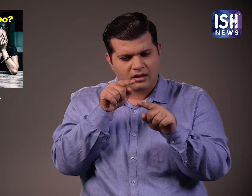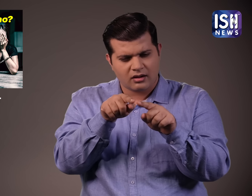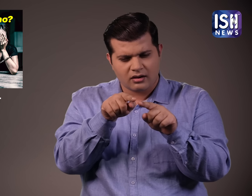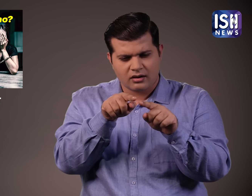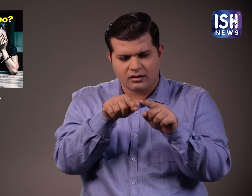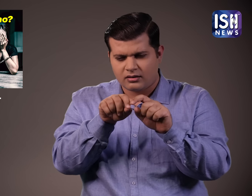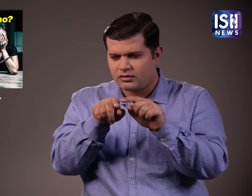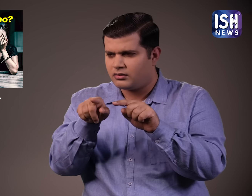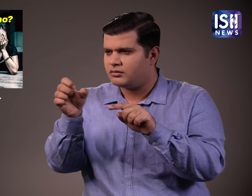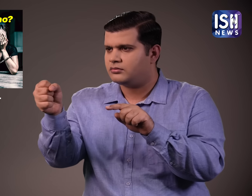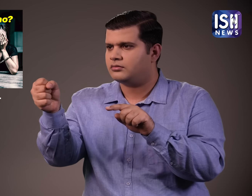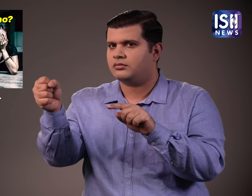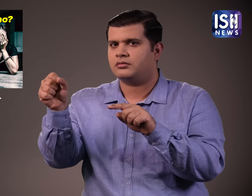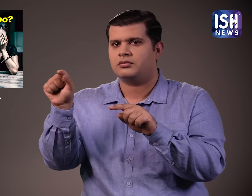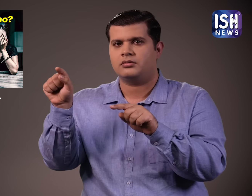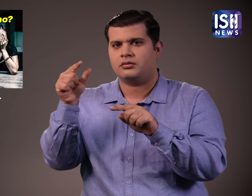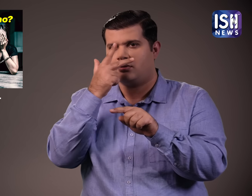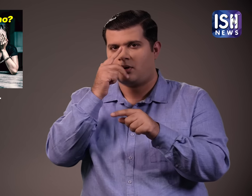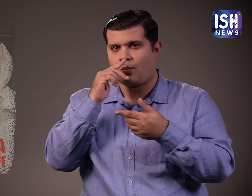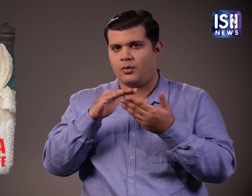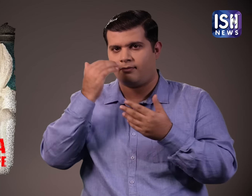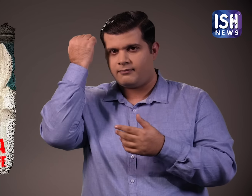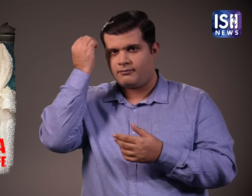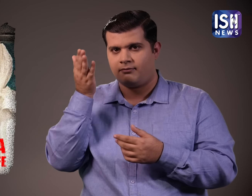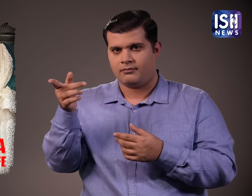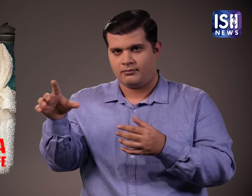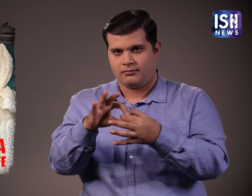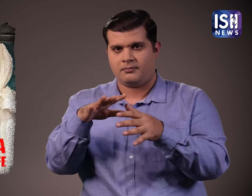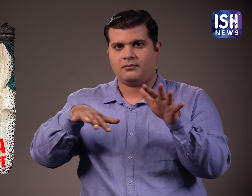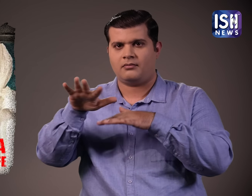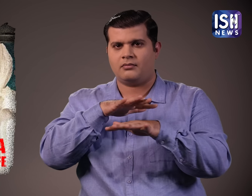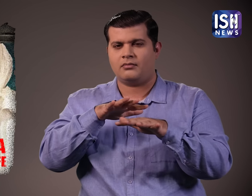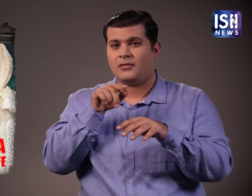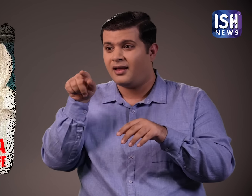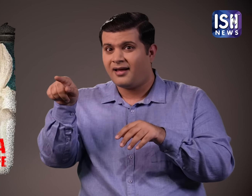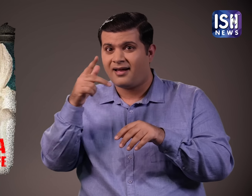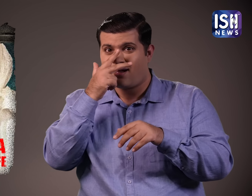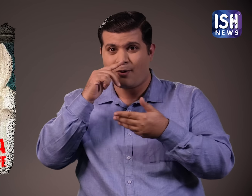वीडियोज की, सब तब उन्हें एक लड़की के बारे में पता चला और ये थी रुकसाना जिनोंने प्लान किया था